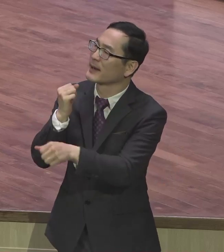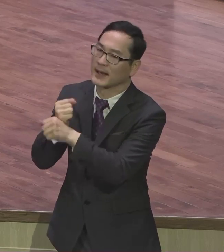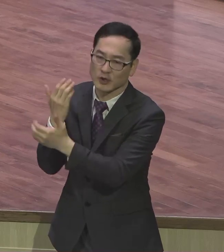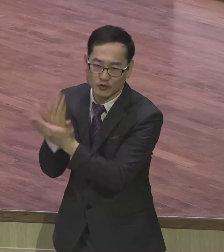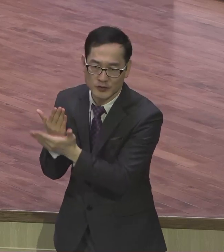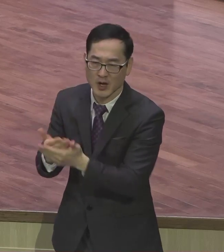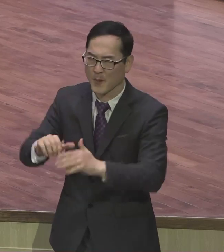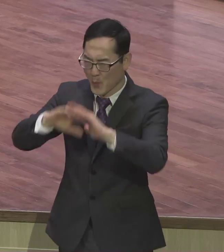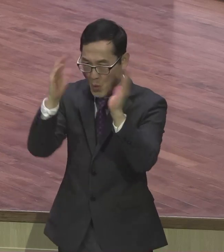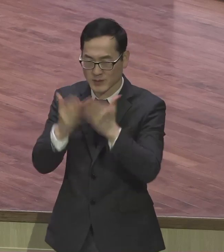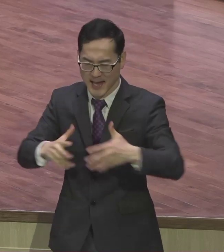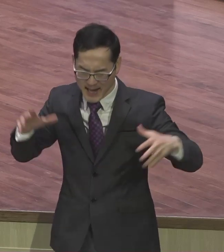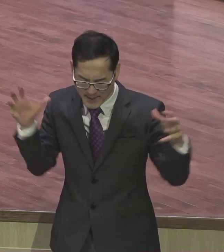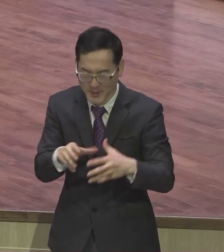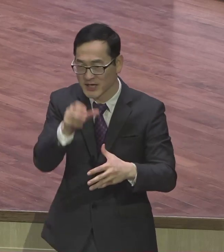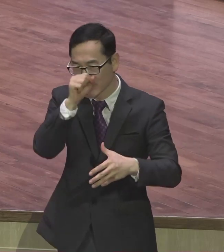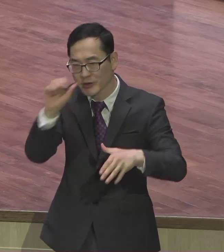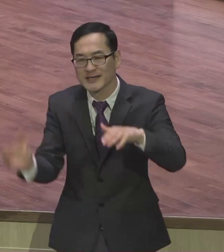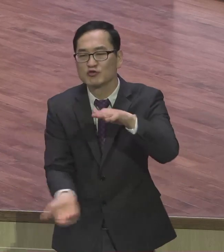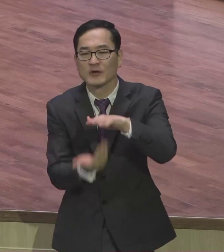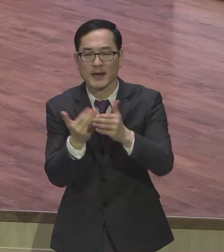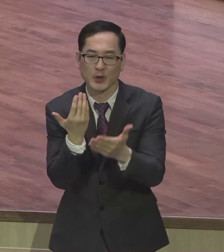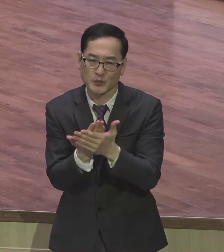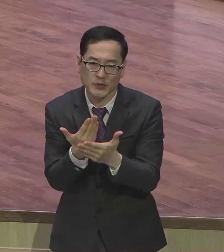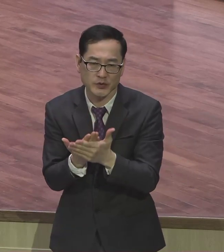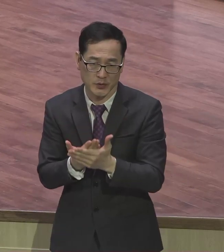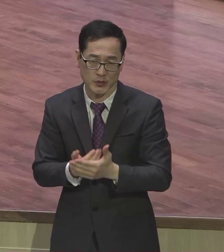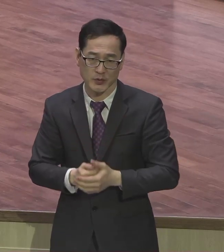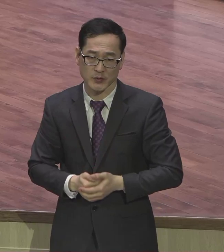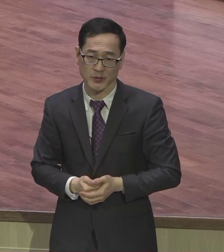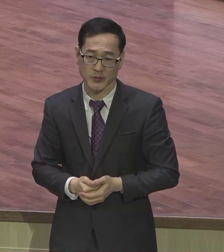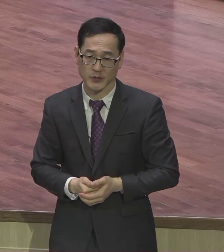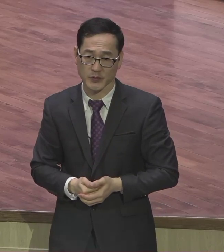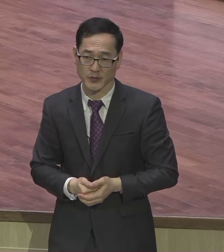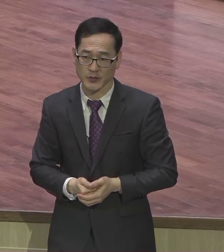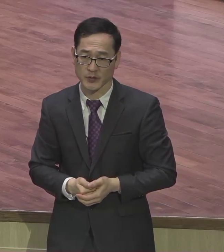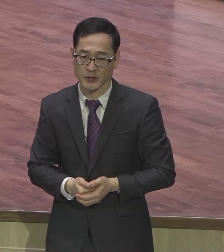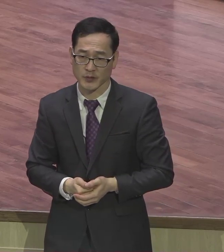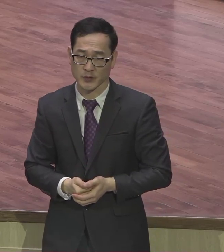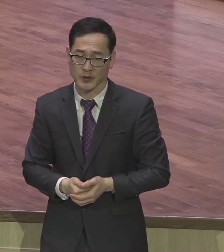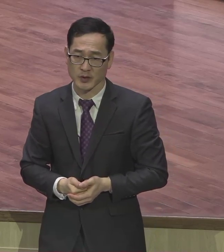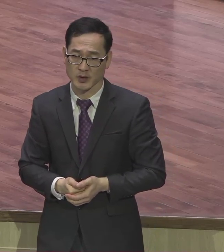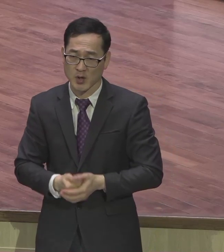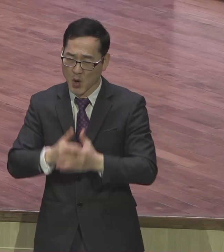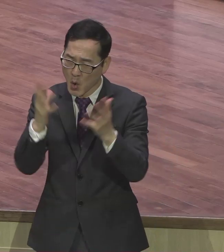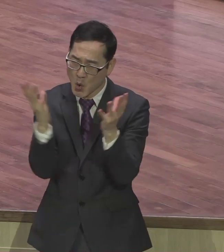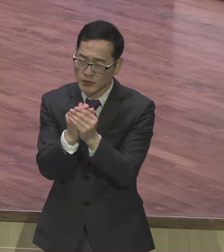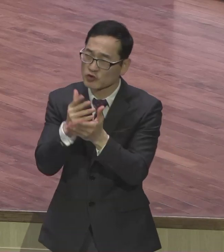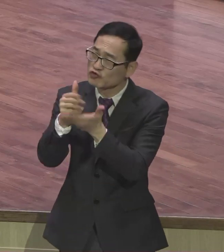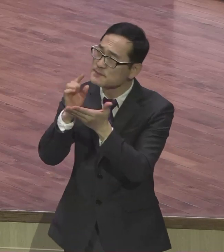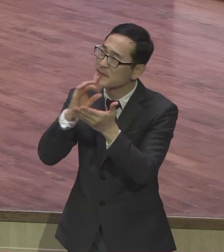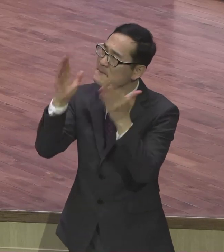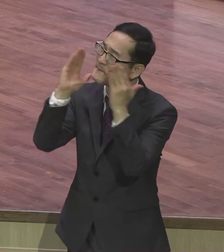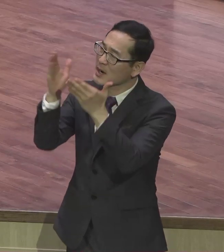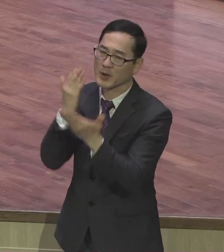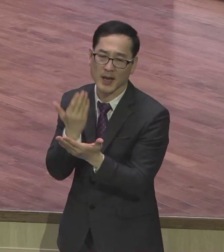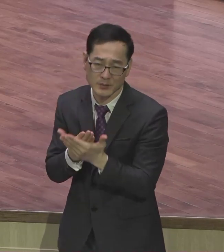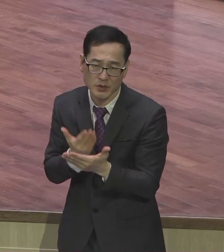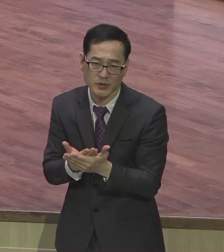설 이루어 주옵소서 믿음의 주여 온전히 하신 주님만 바라보게 하여 주옵소서 그렇게 세밀하게 기도를